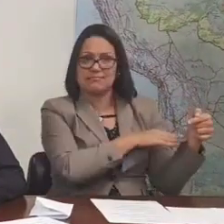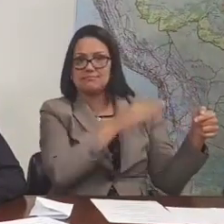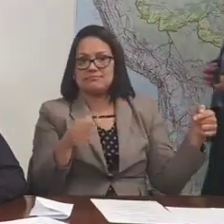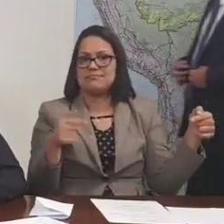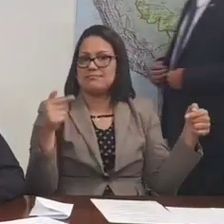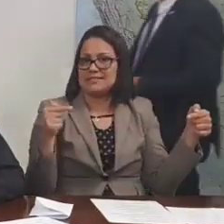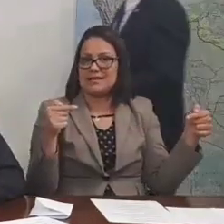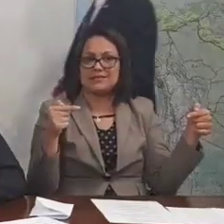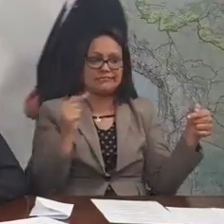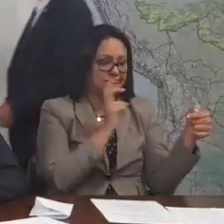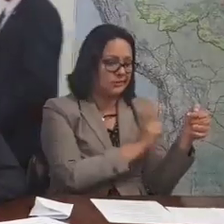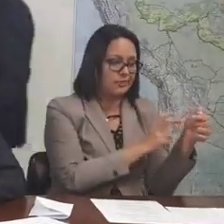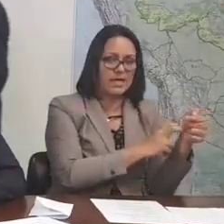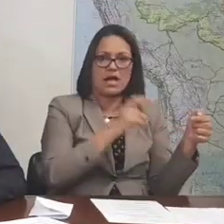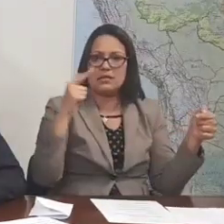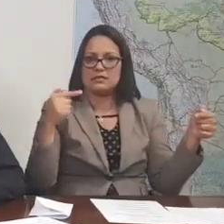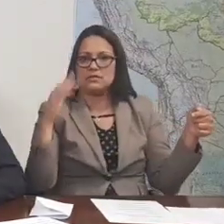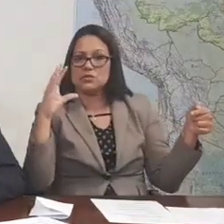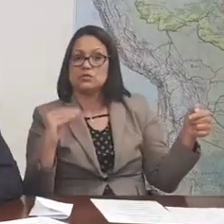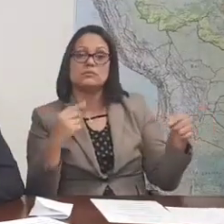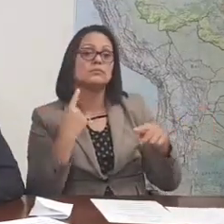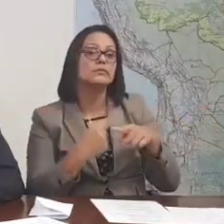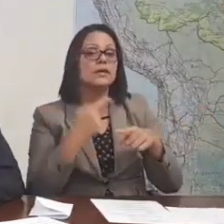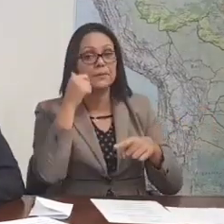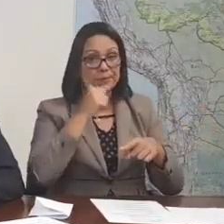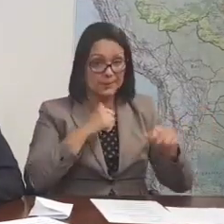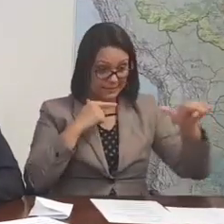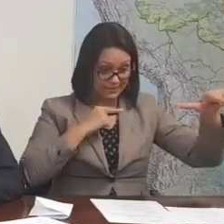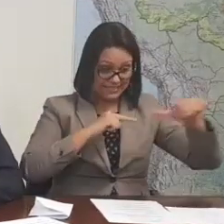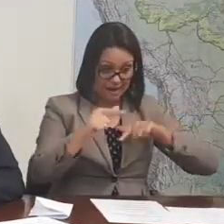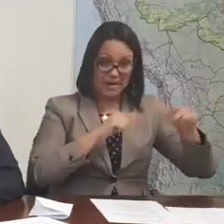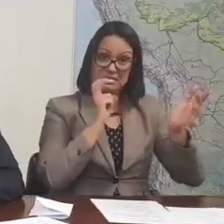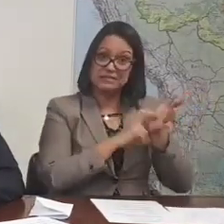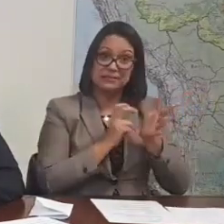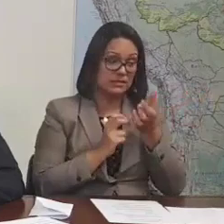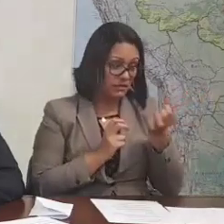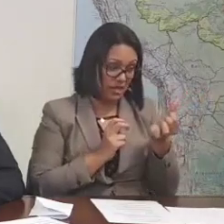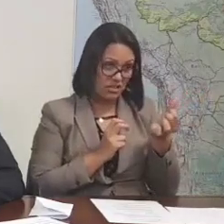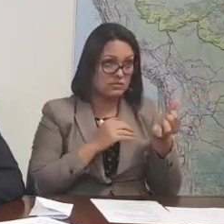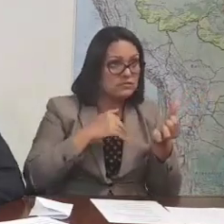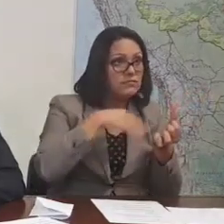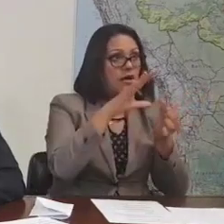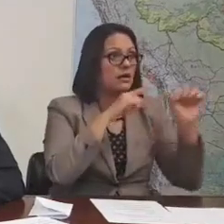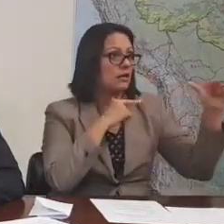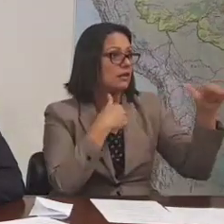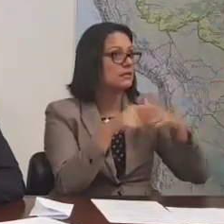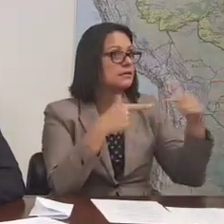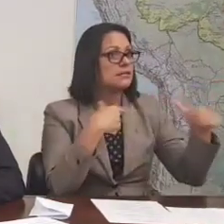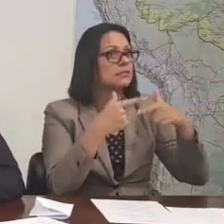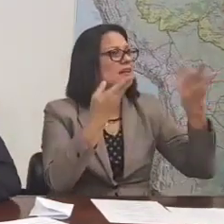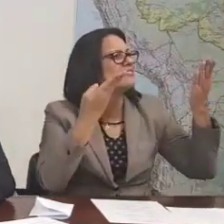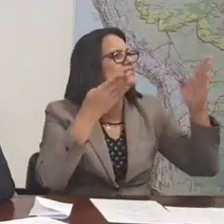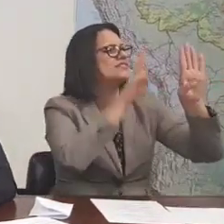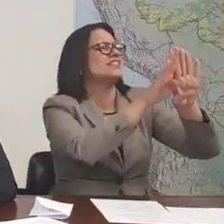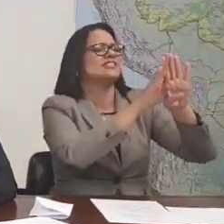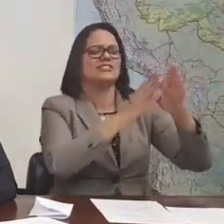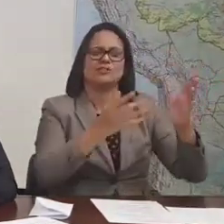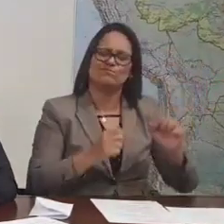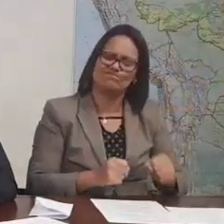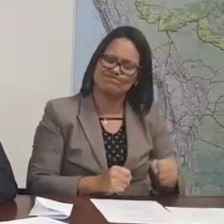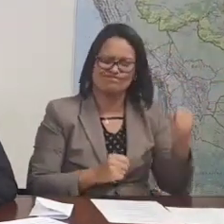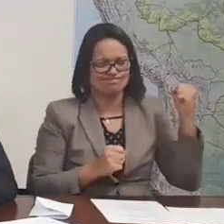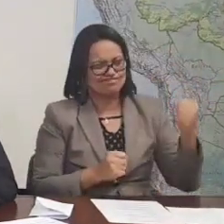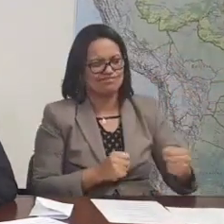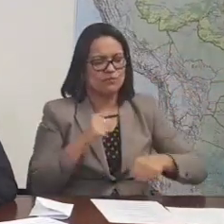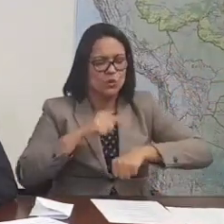Por que isso? As mulheres e os trabalhadores saem de casa às 6 horas da manhã para ir trabalhar, o posto está fechado. Aí,